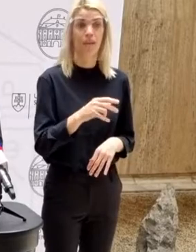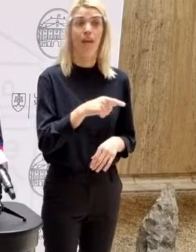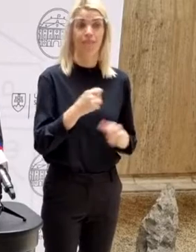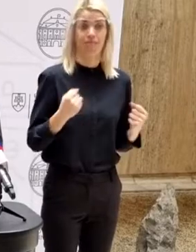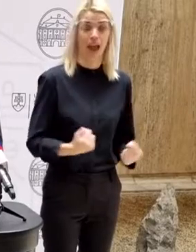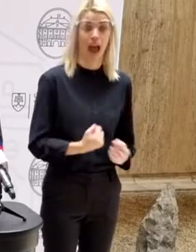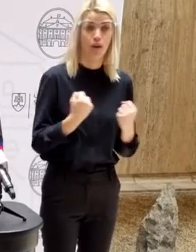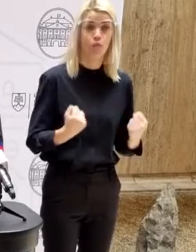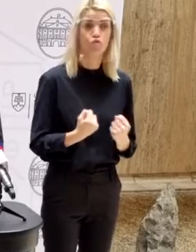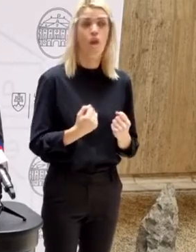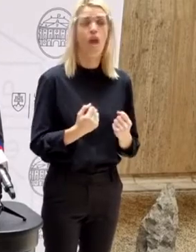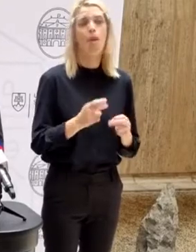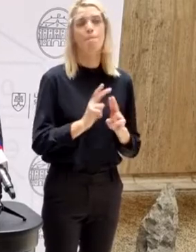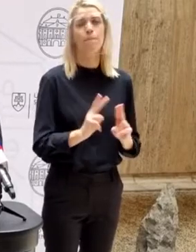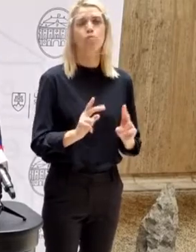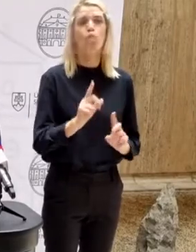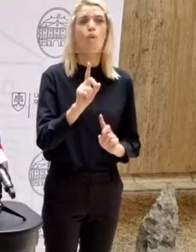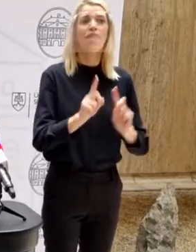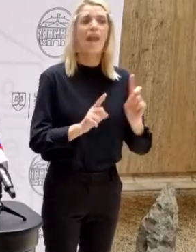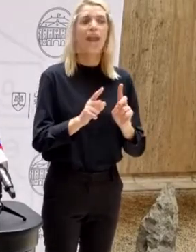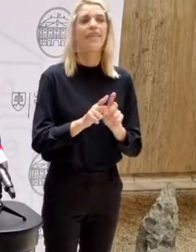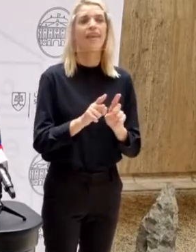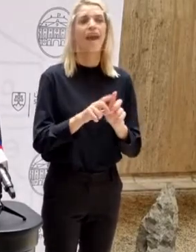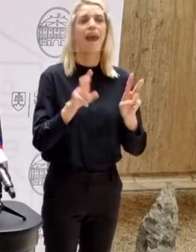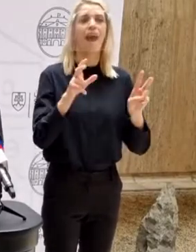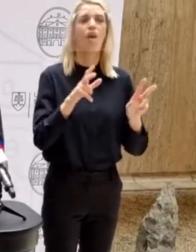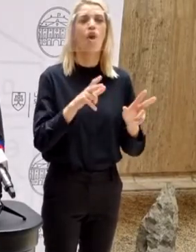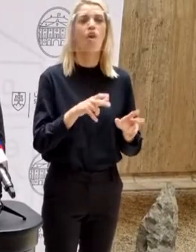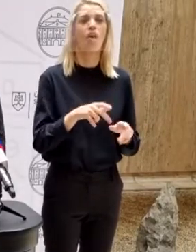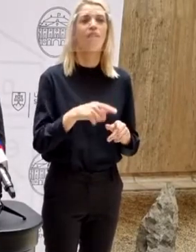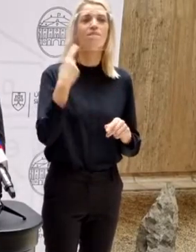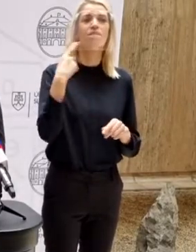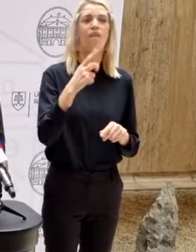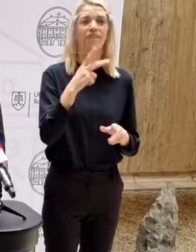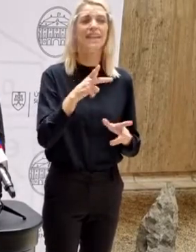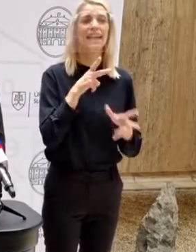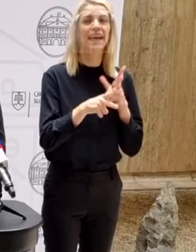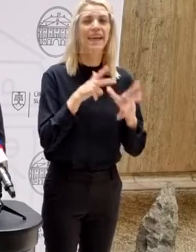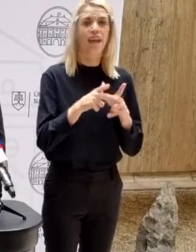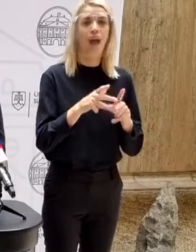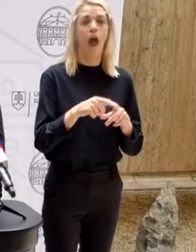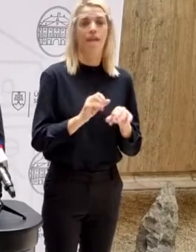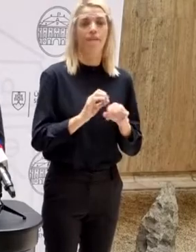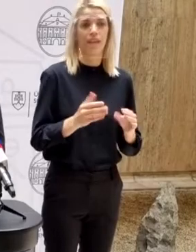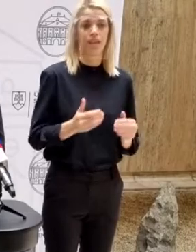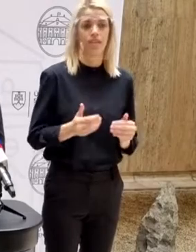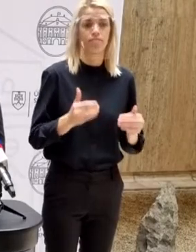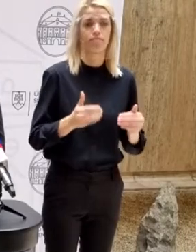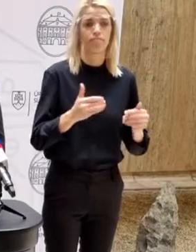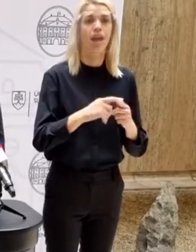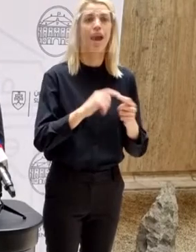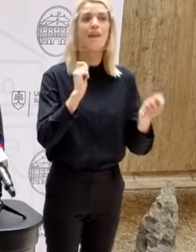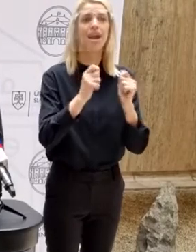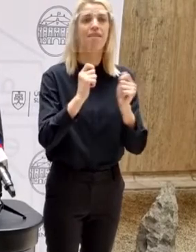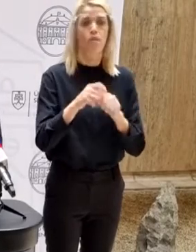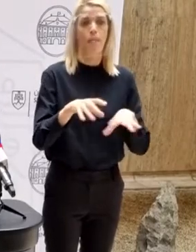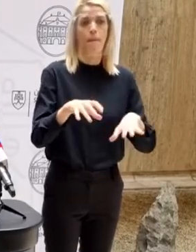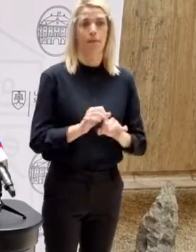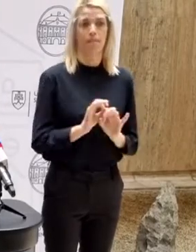náročne, aj keď možno niekedy s krikom, ktorý sa objavie aj navonku, tak sa posúvame, príjmame jednotlivé reformné veci.